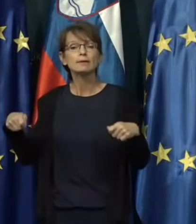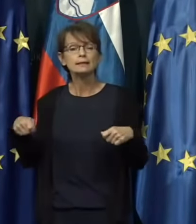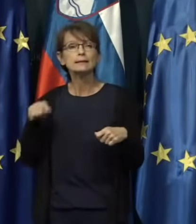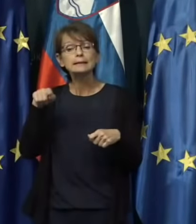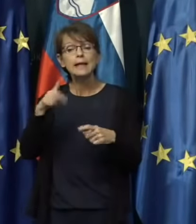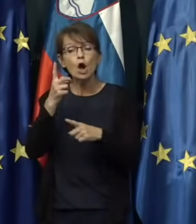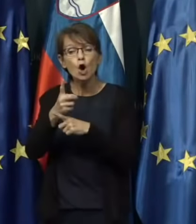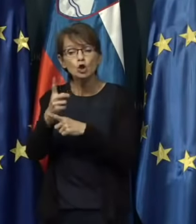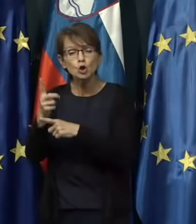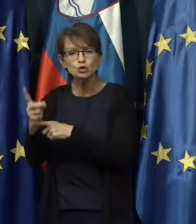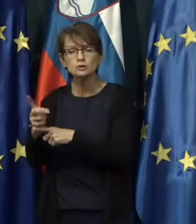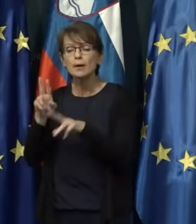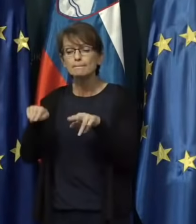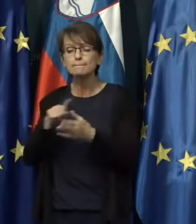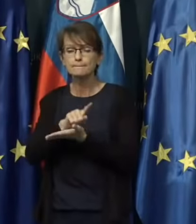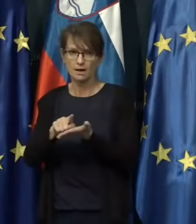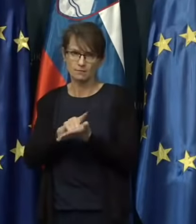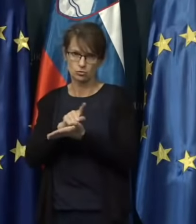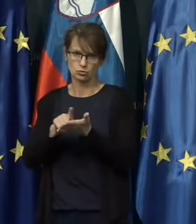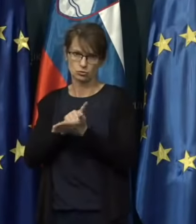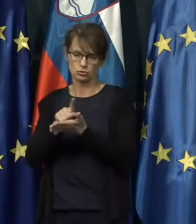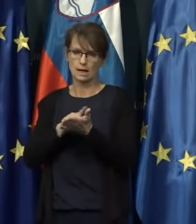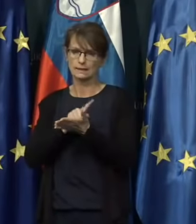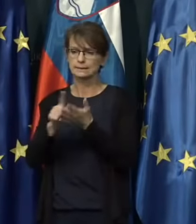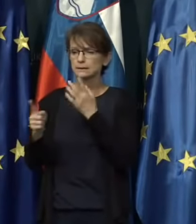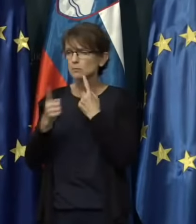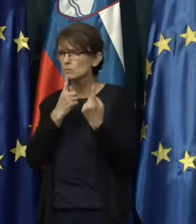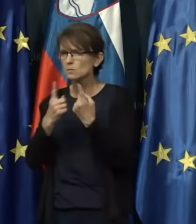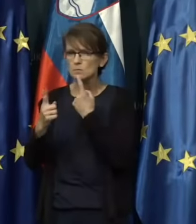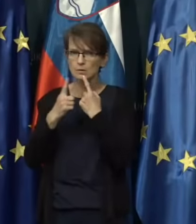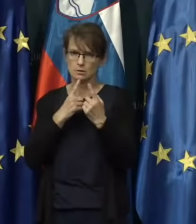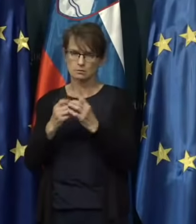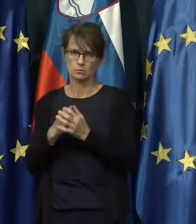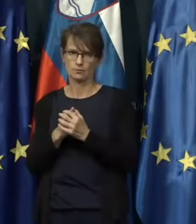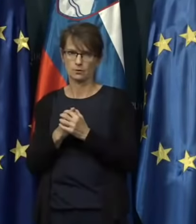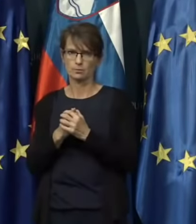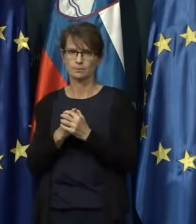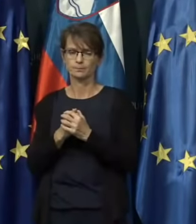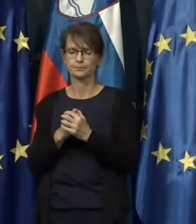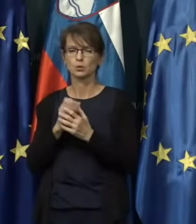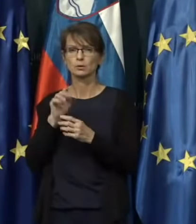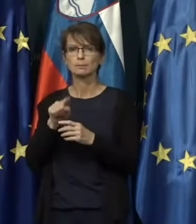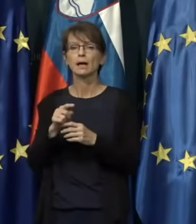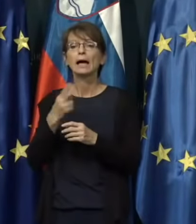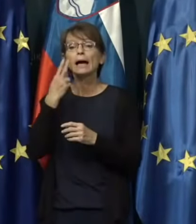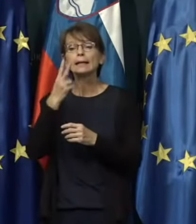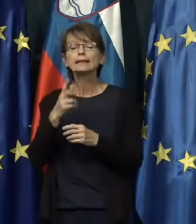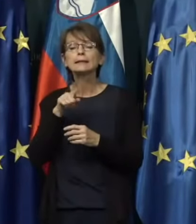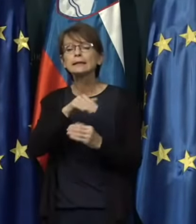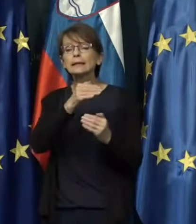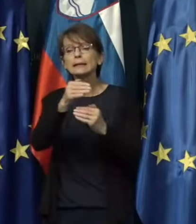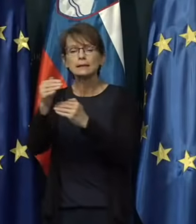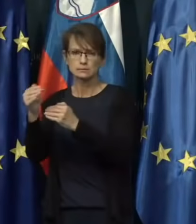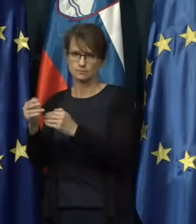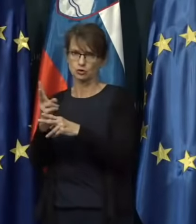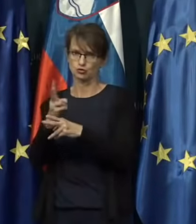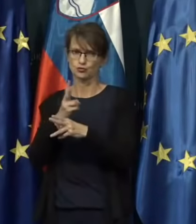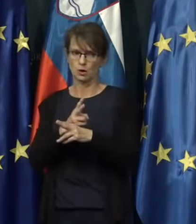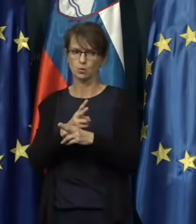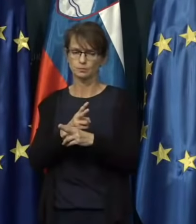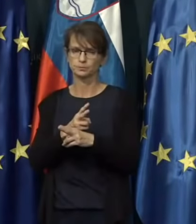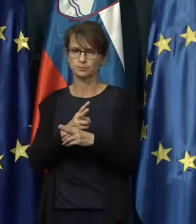te odločitve pravi čas komunicirali. Mislim, da vsaj, kar se tiče teh bližnjih, sosednih držav,